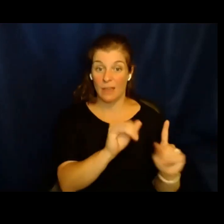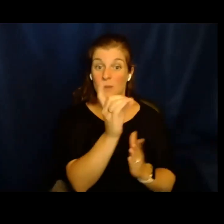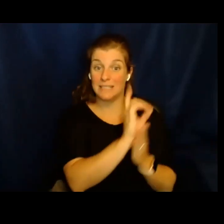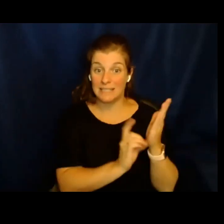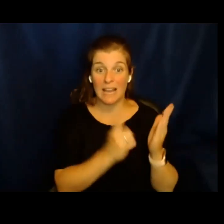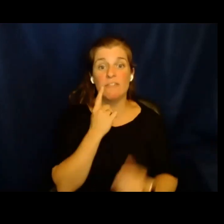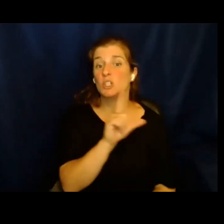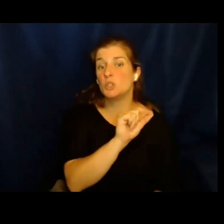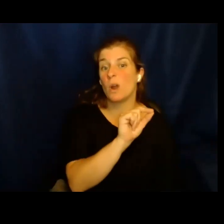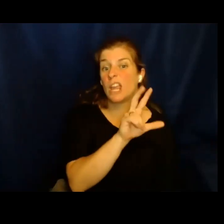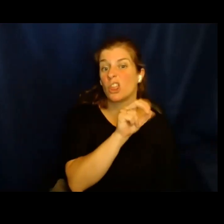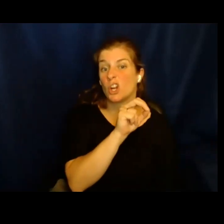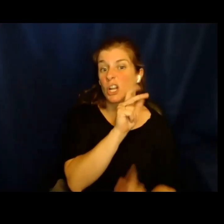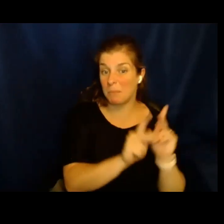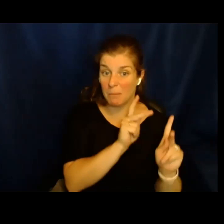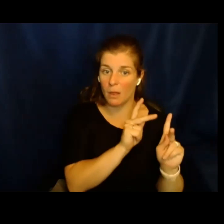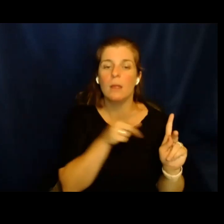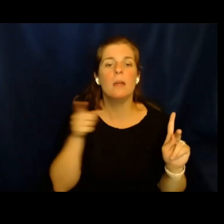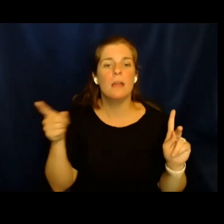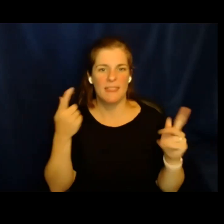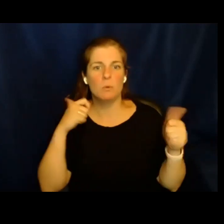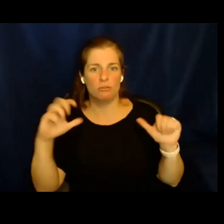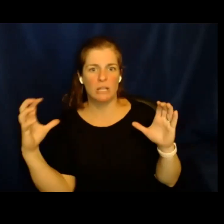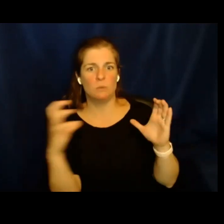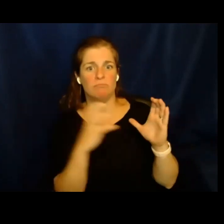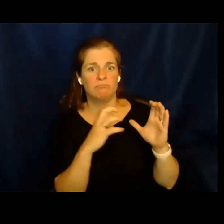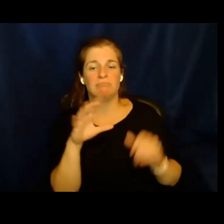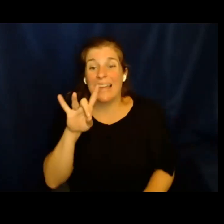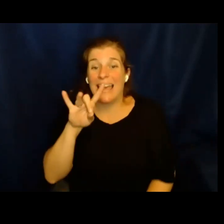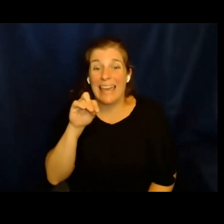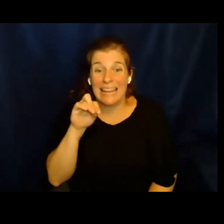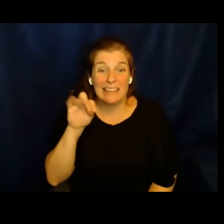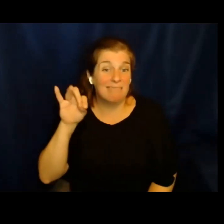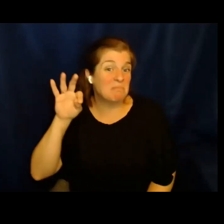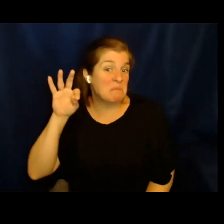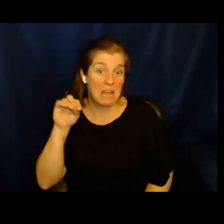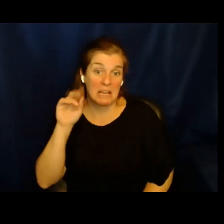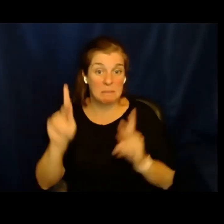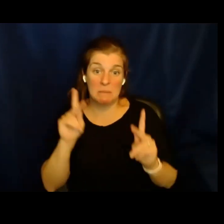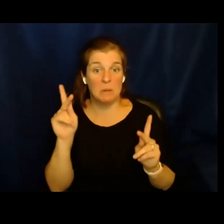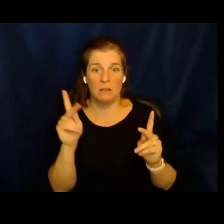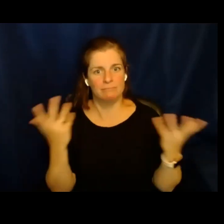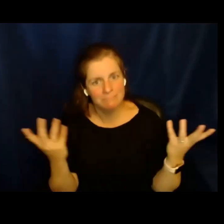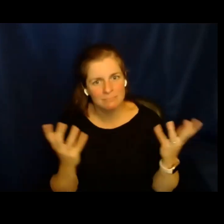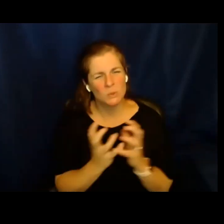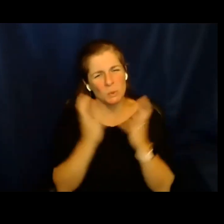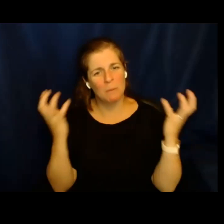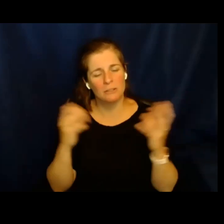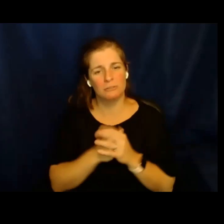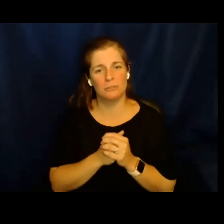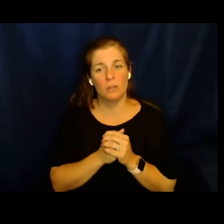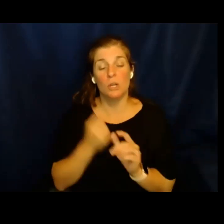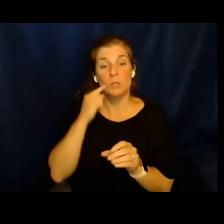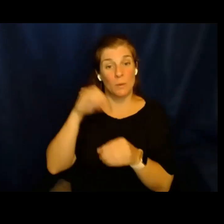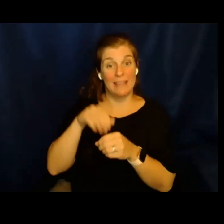niños que estaba diseñado para 30, 40 personas, ponían hasta 80 o 90 personas en ese mismo sitio.